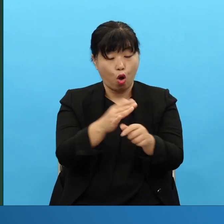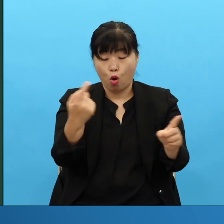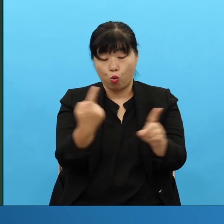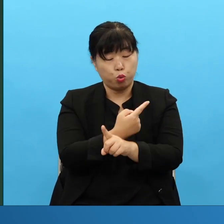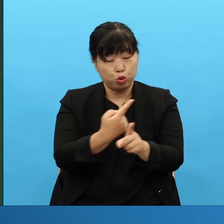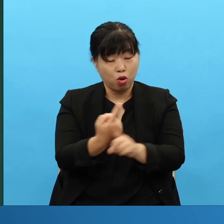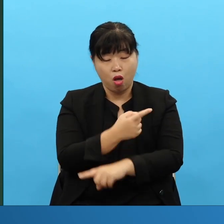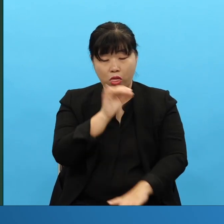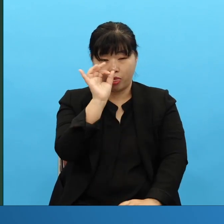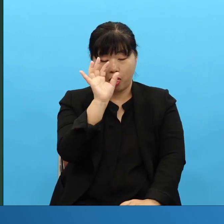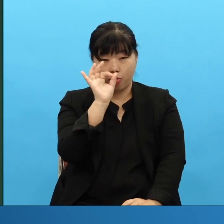그 다음에 뭡니까